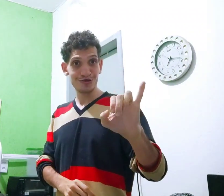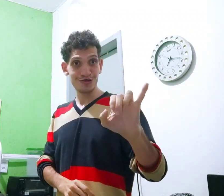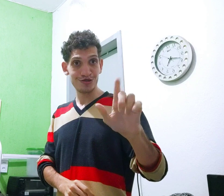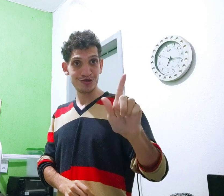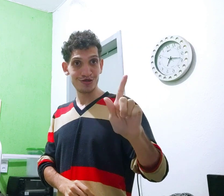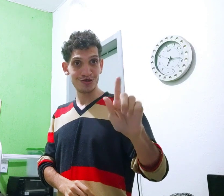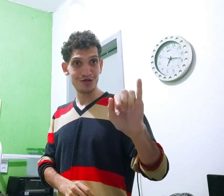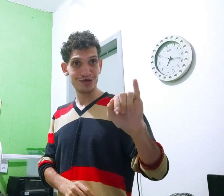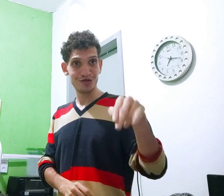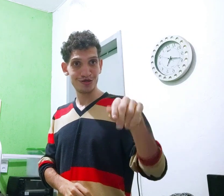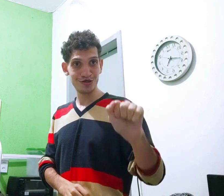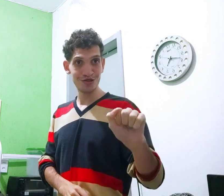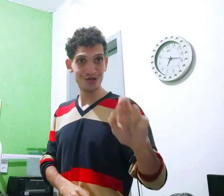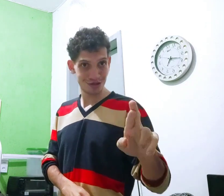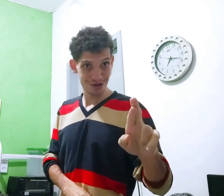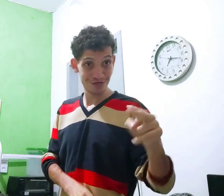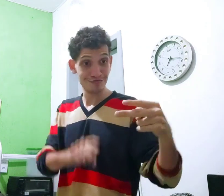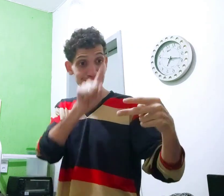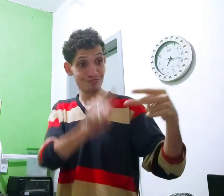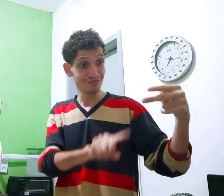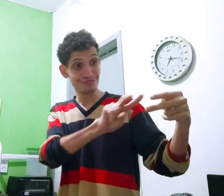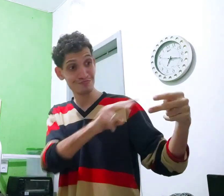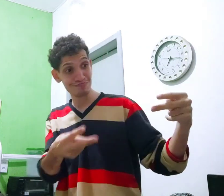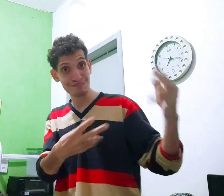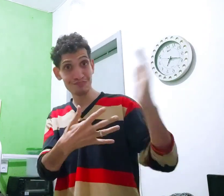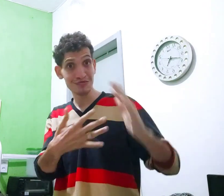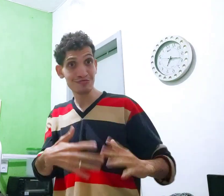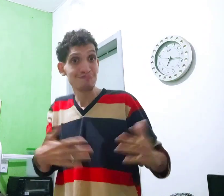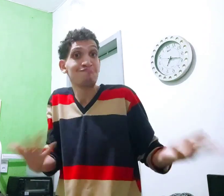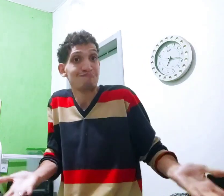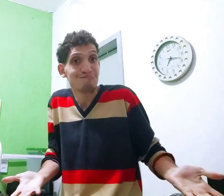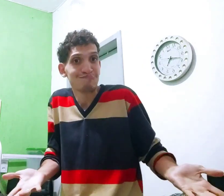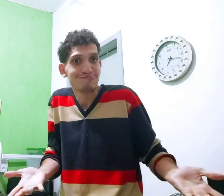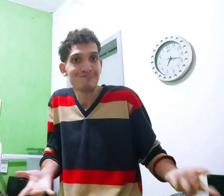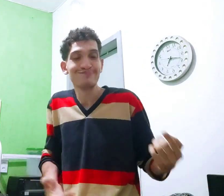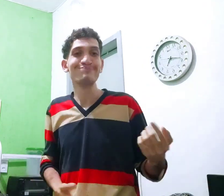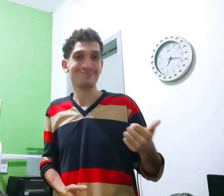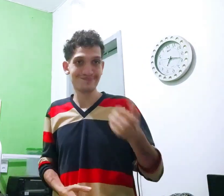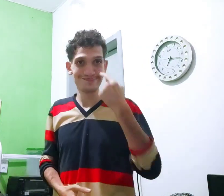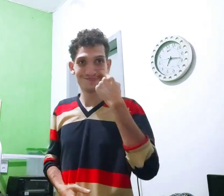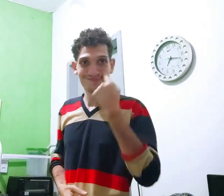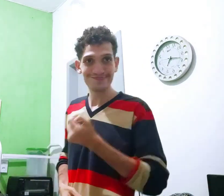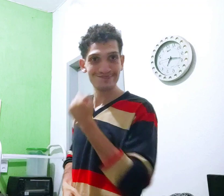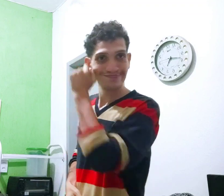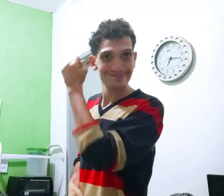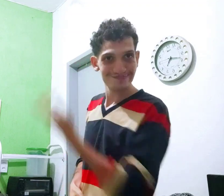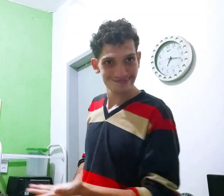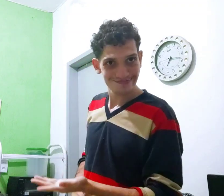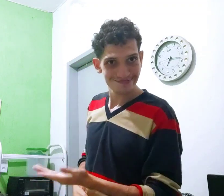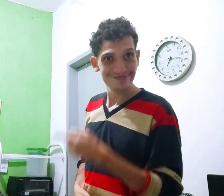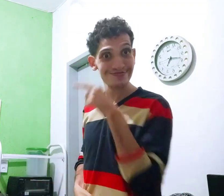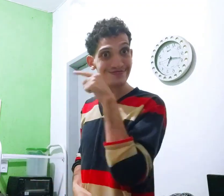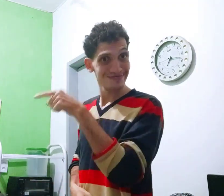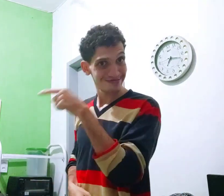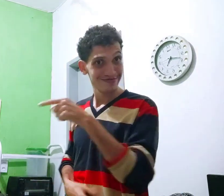originais. Esses dois transperem para libras com, veja bem aqui ao lado.